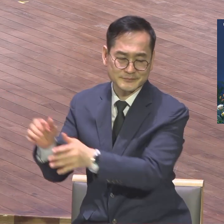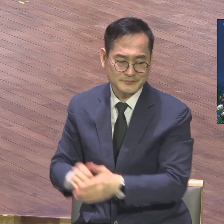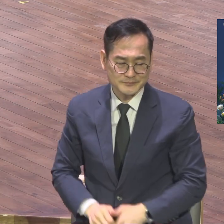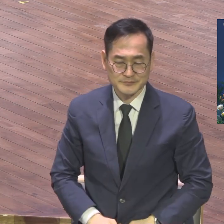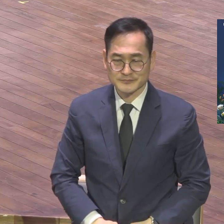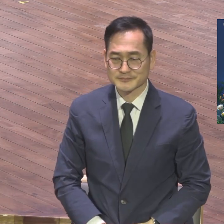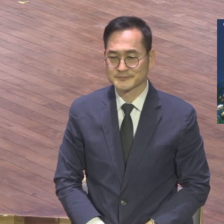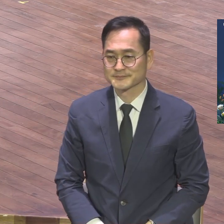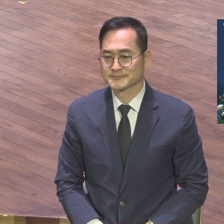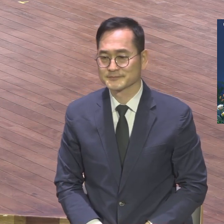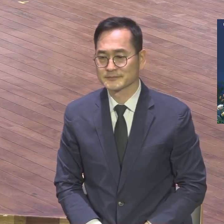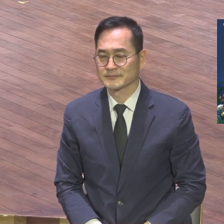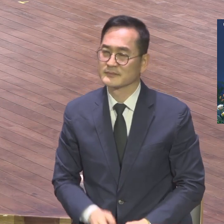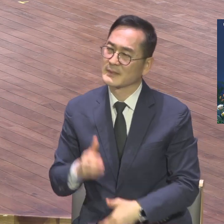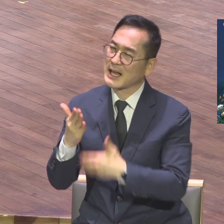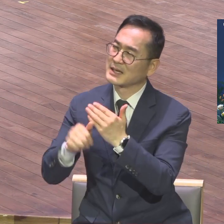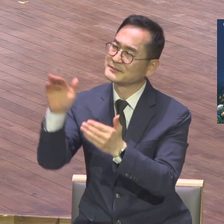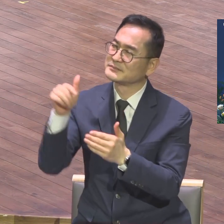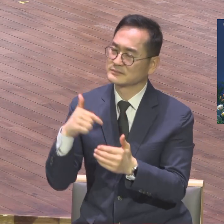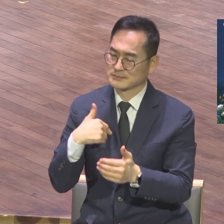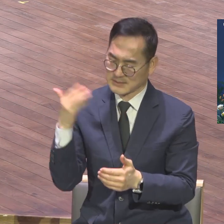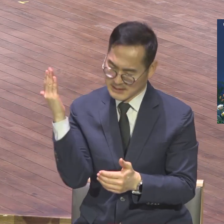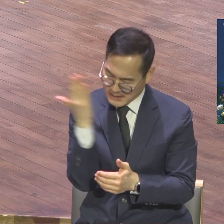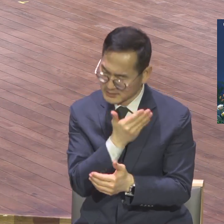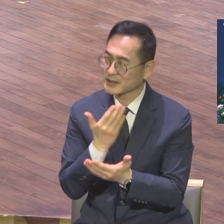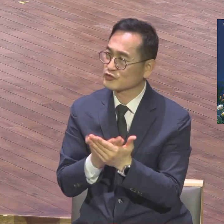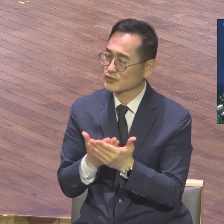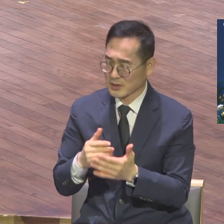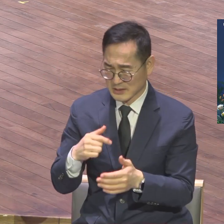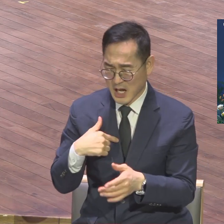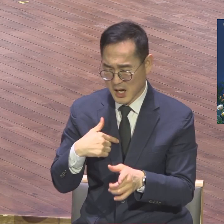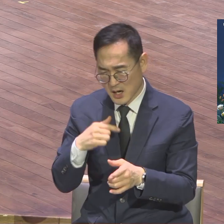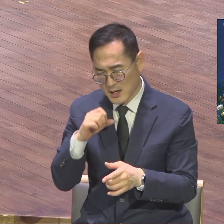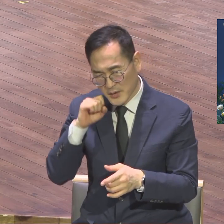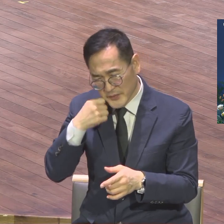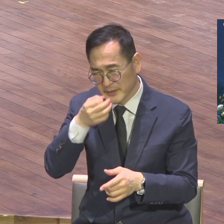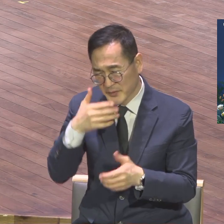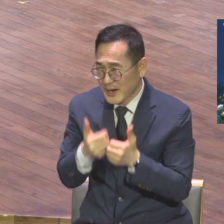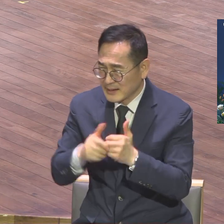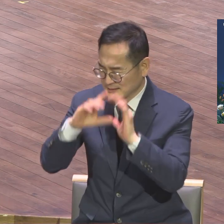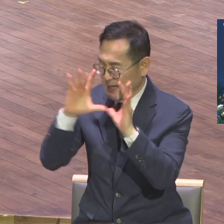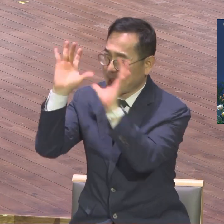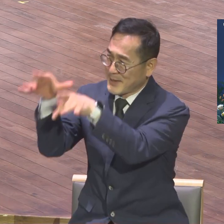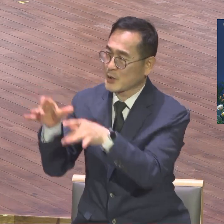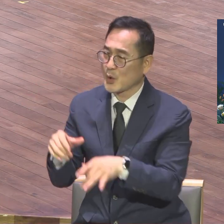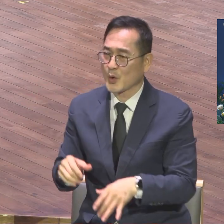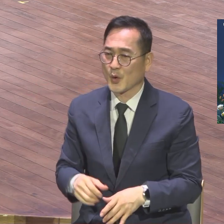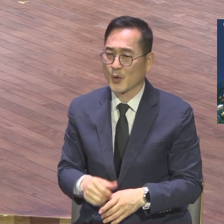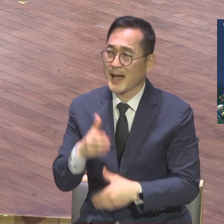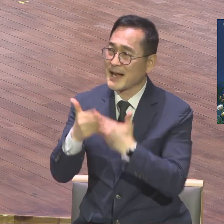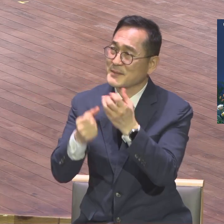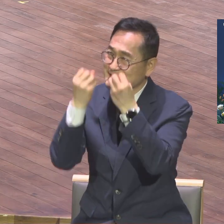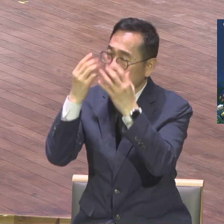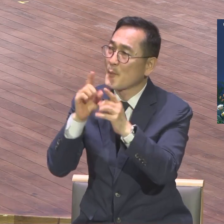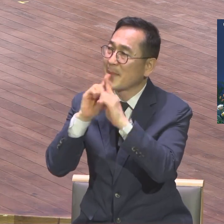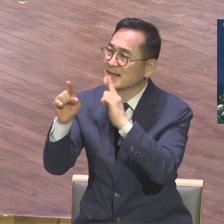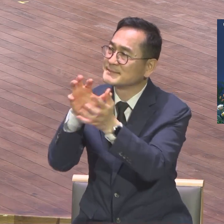넘어가게 하여 조합사상 선포될 새해 메시지를 통해서 하나님께서 이루실 사실적인 것을 처음께 하여